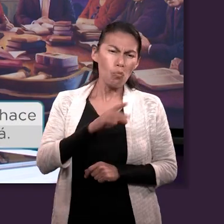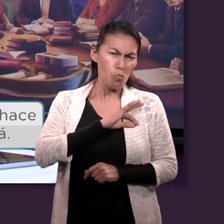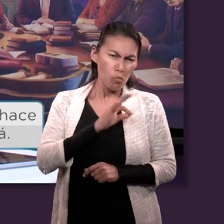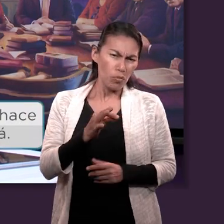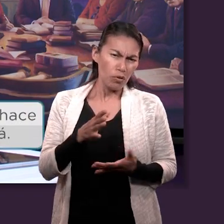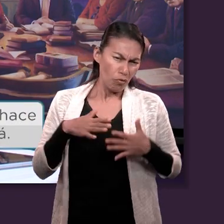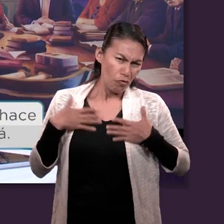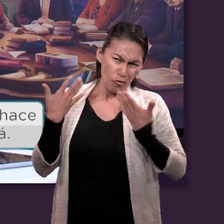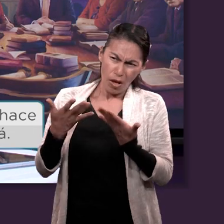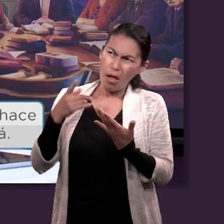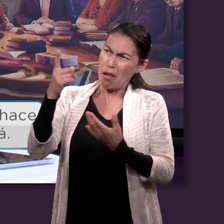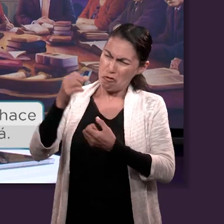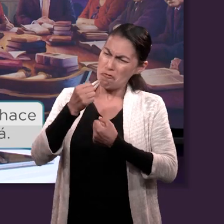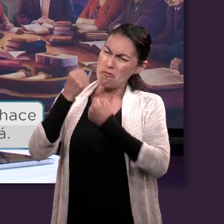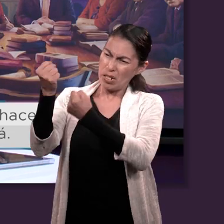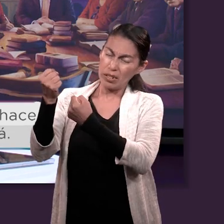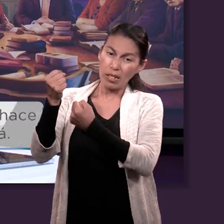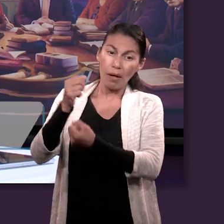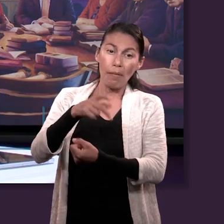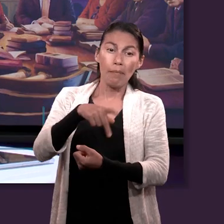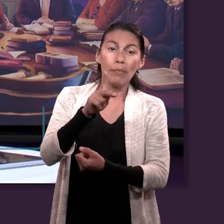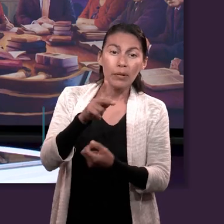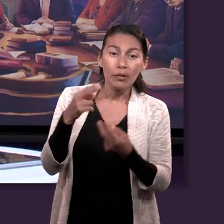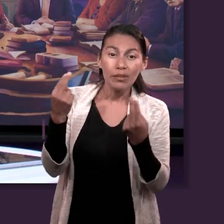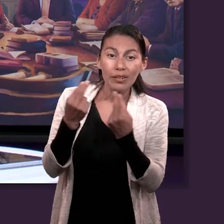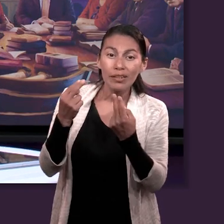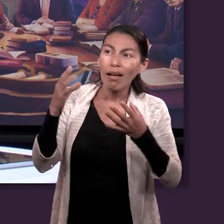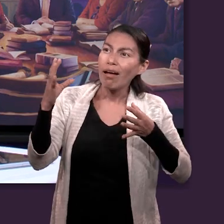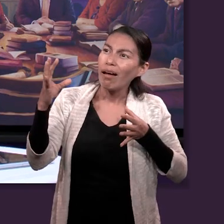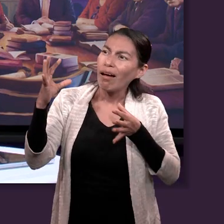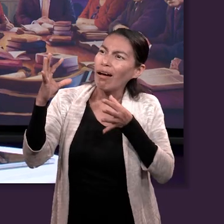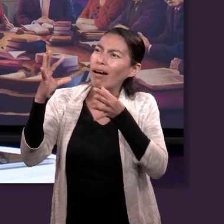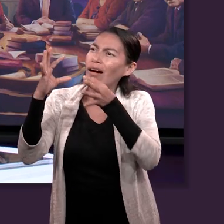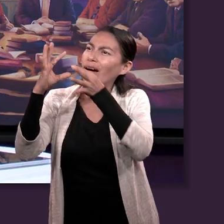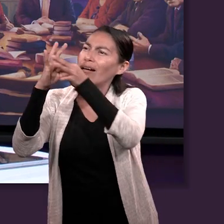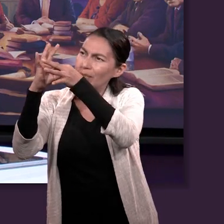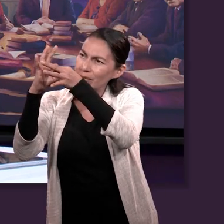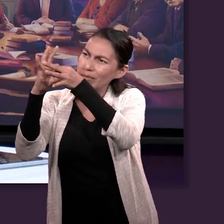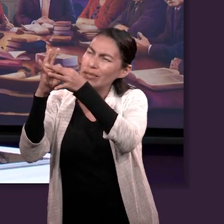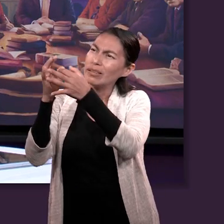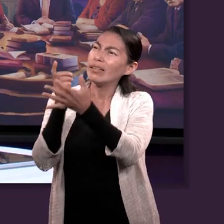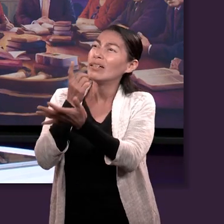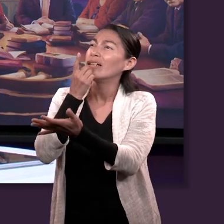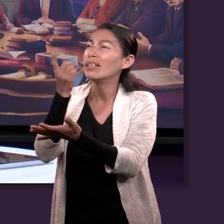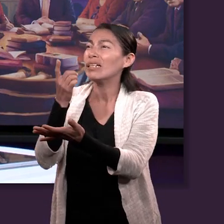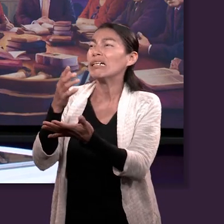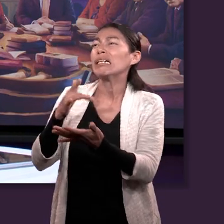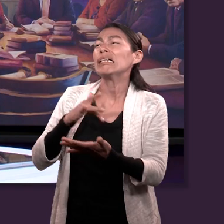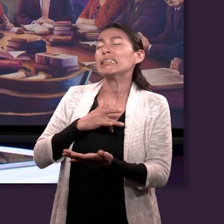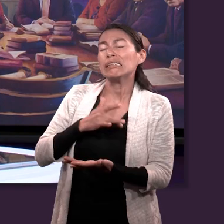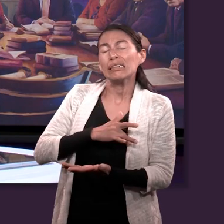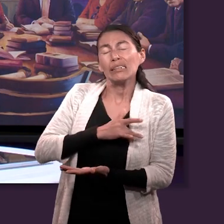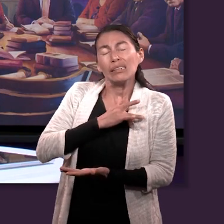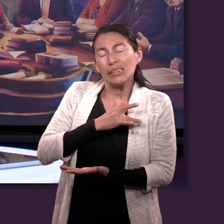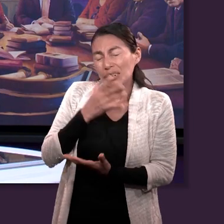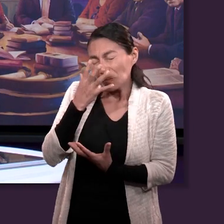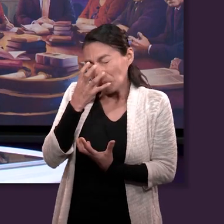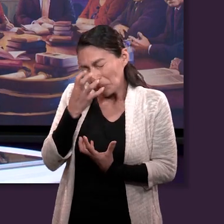necesitas ir a Él. Necesitas acercarte a Él, necesitas decirle, Señor, me siento así, me siento abandonado, me